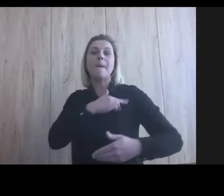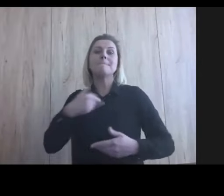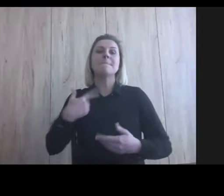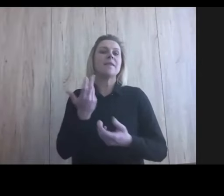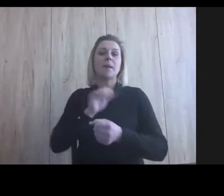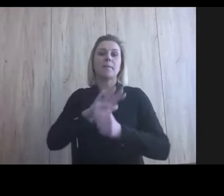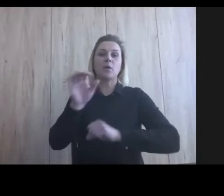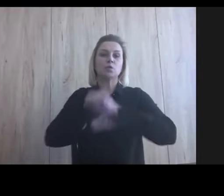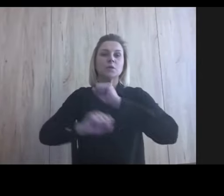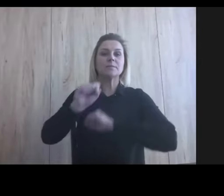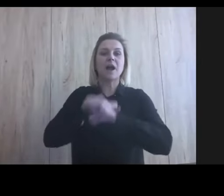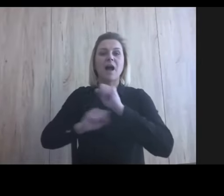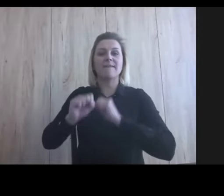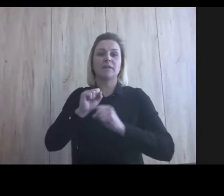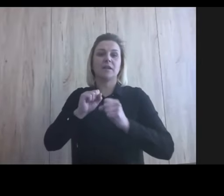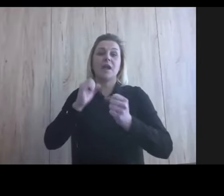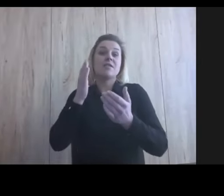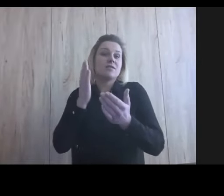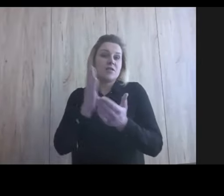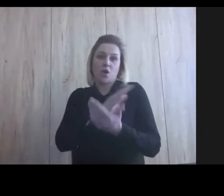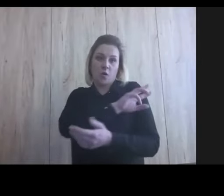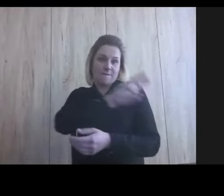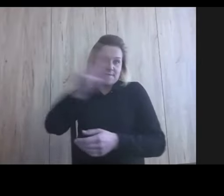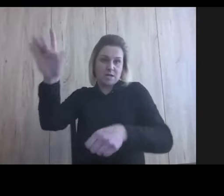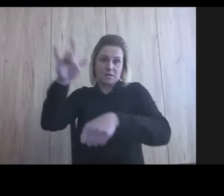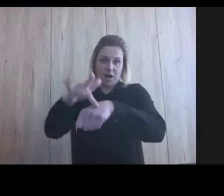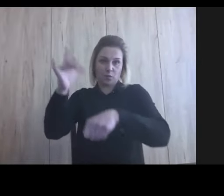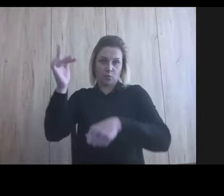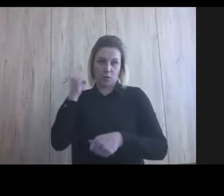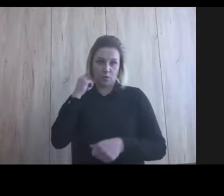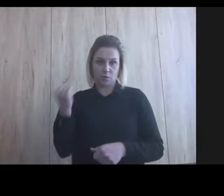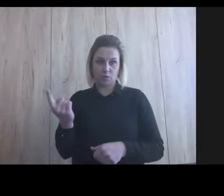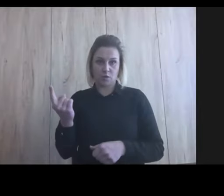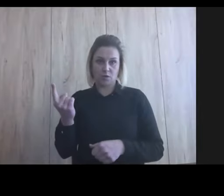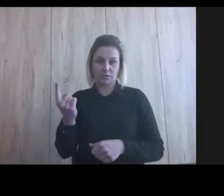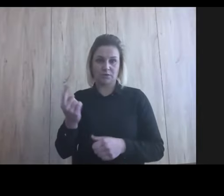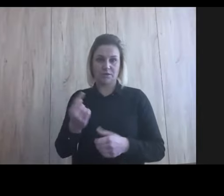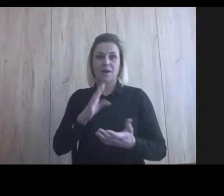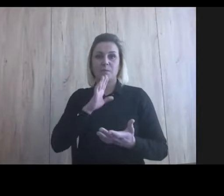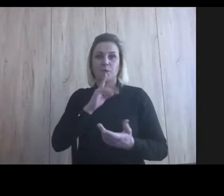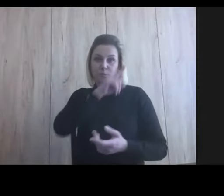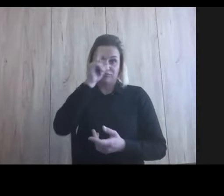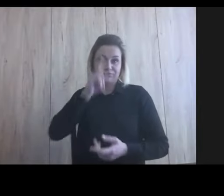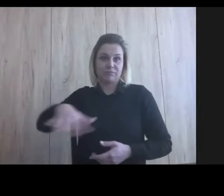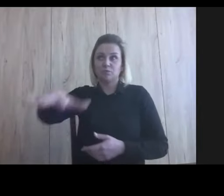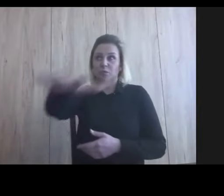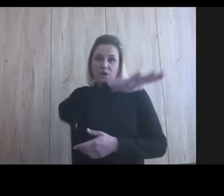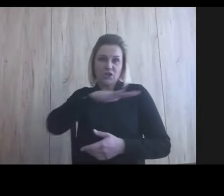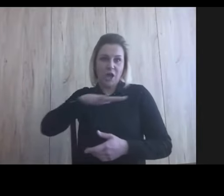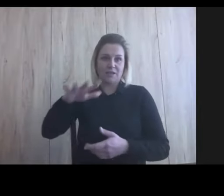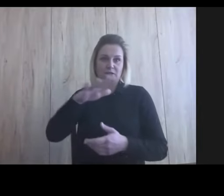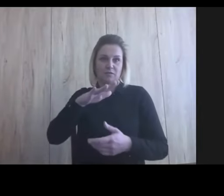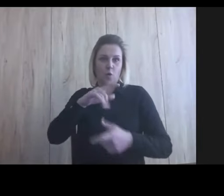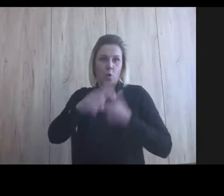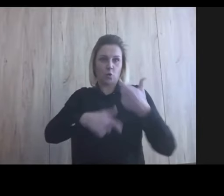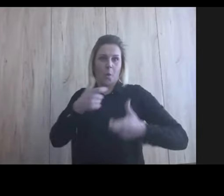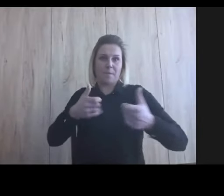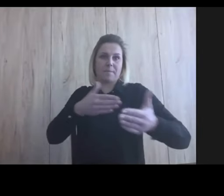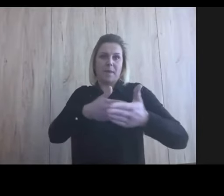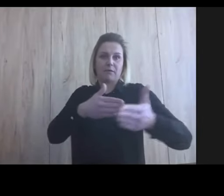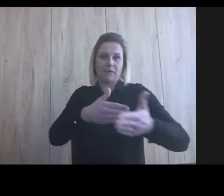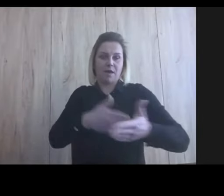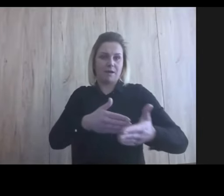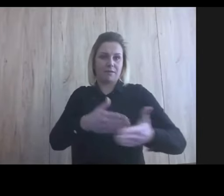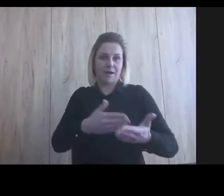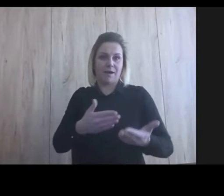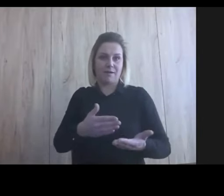tylko między wami słyszącymi, nie? Że tak naprawdę, nie? To jakby społeczeństwo tworzy te bariery komunikacyjne, to w